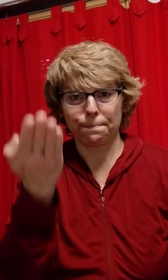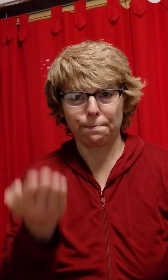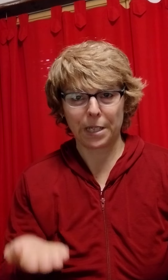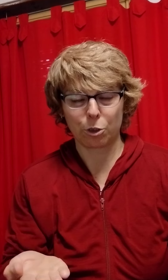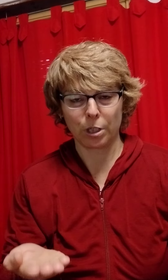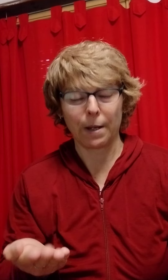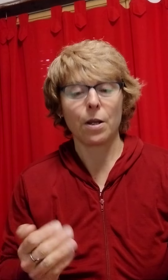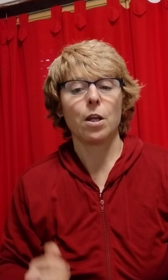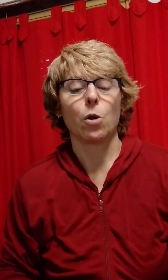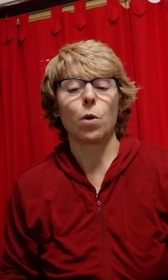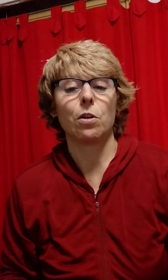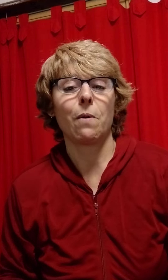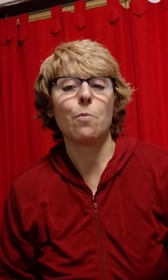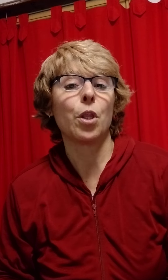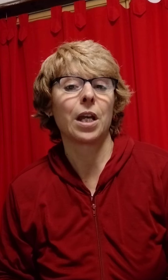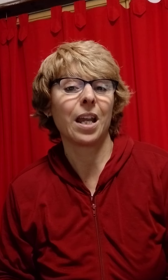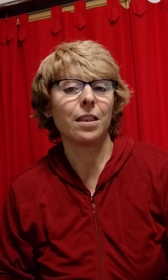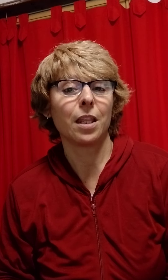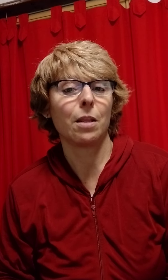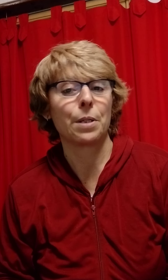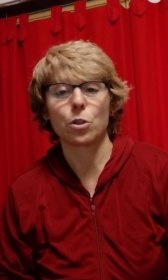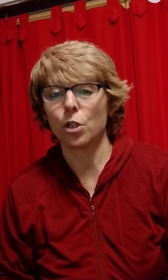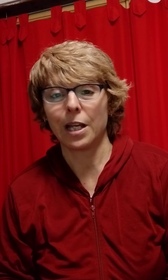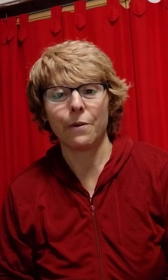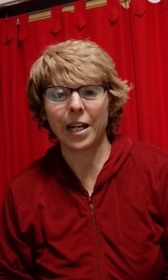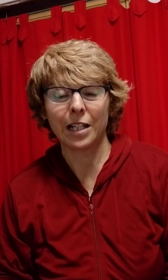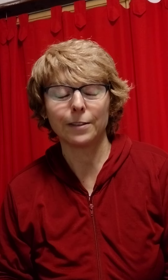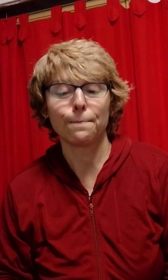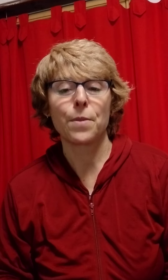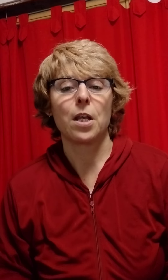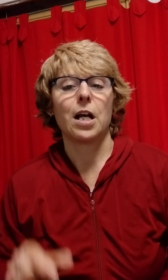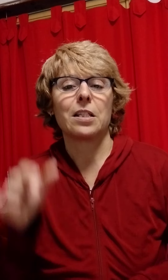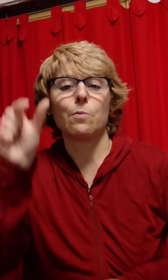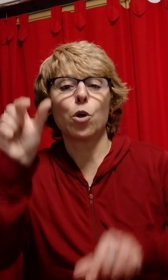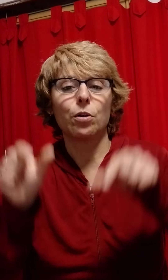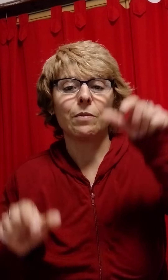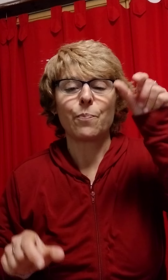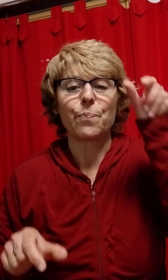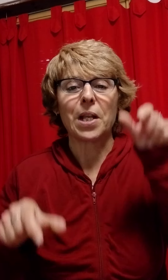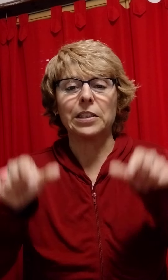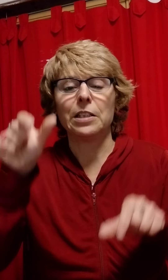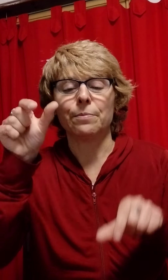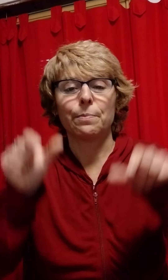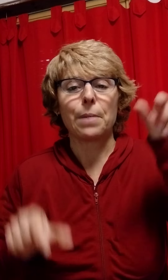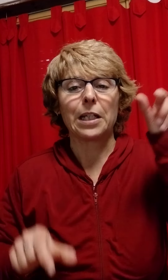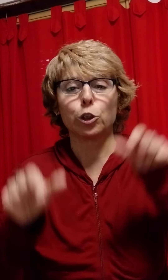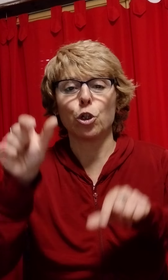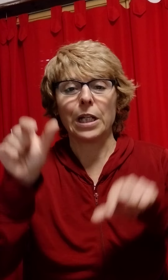Persona. Cuando hablamos de gente, de personas, de varias, hacemos así personas.